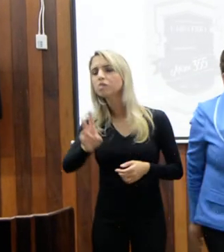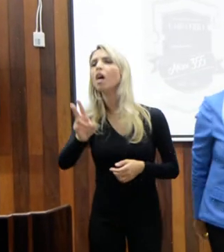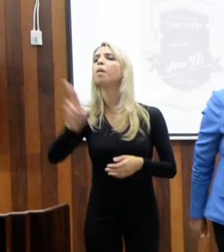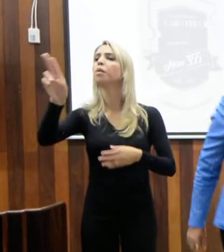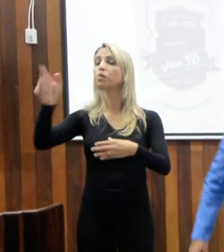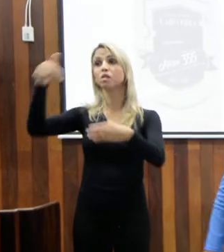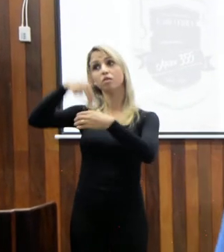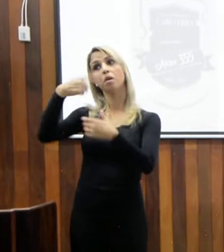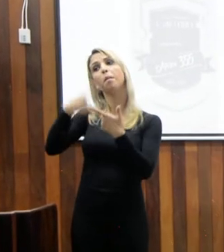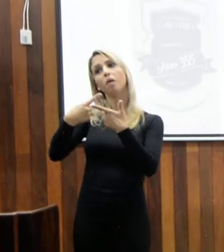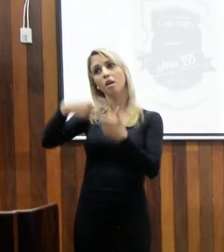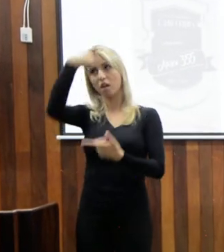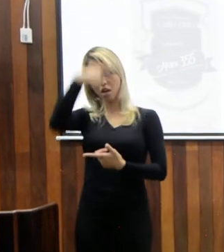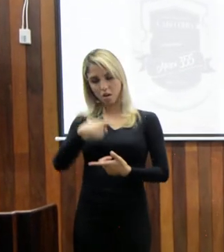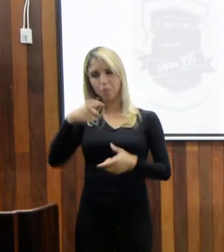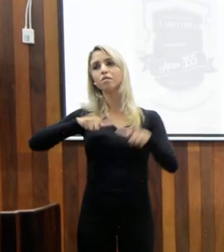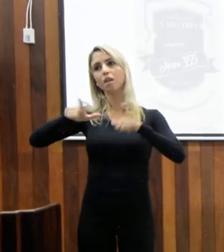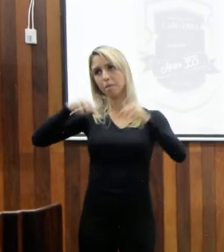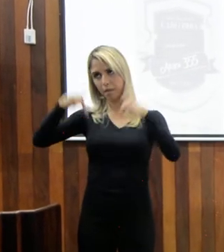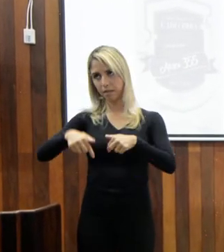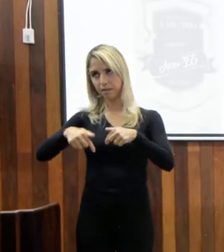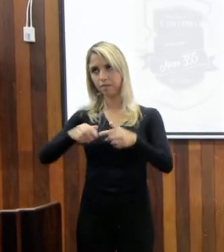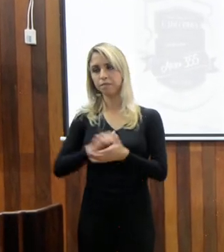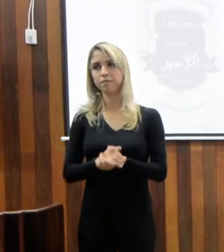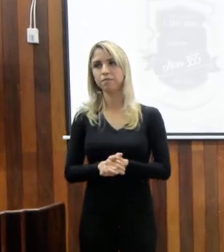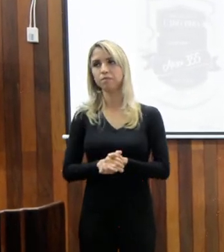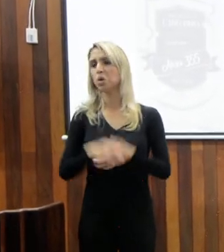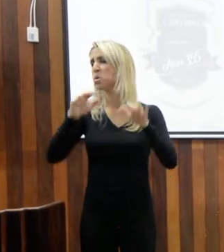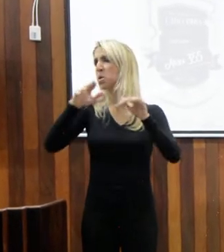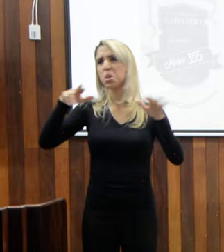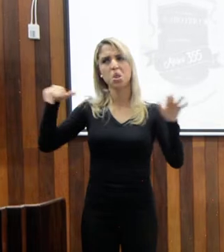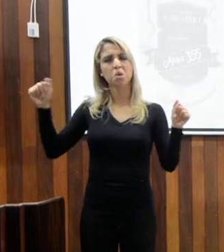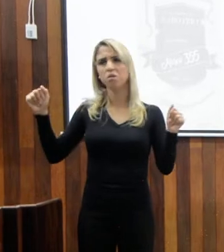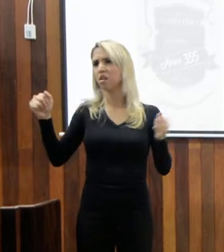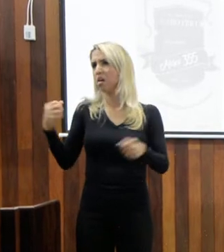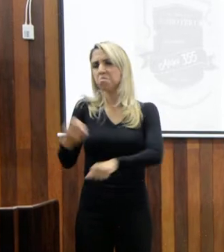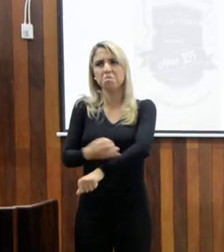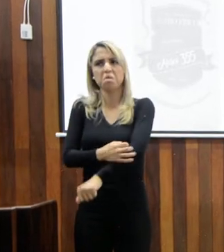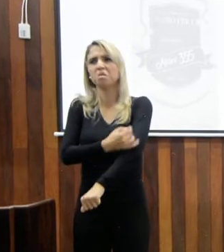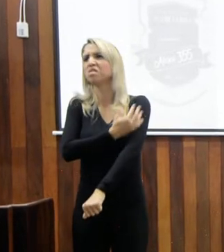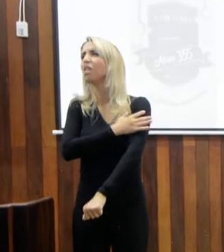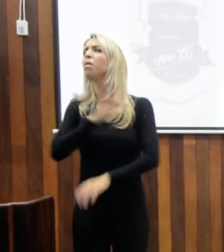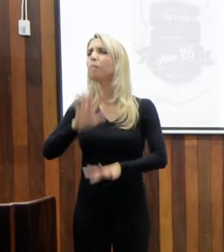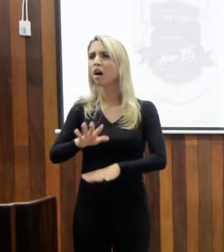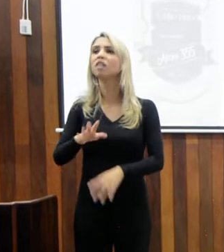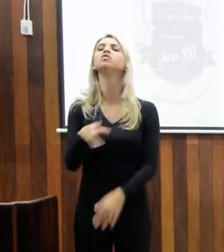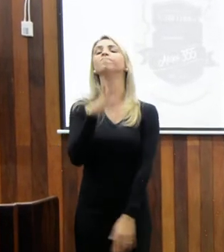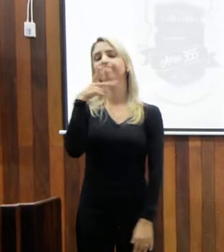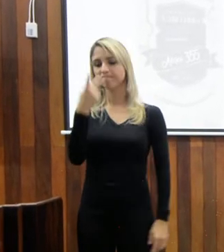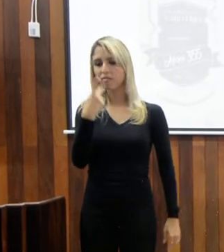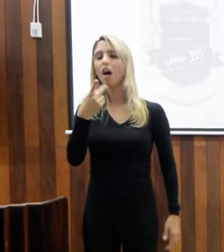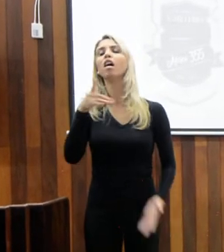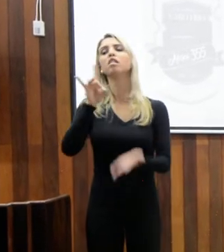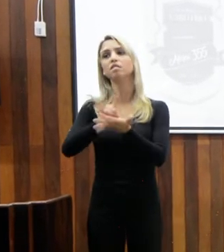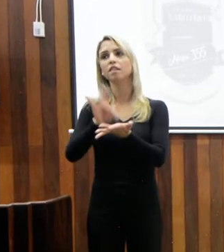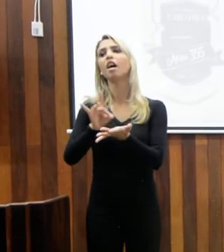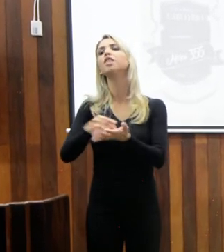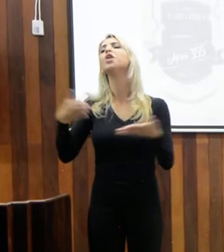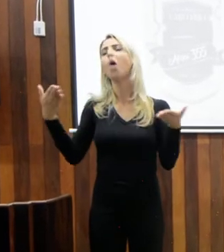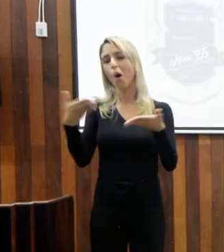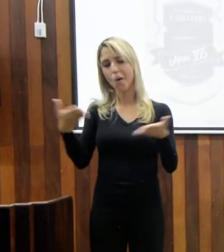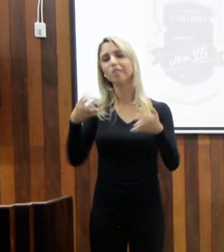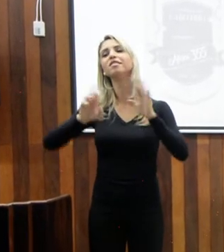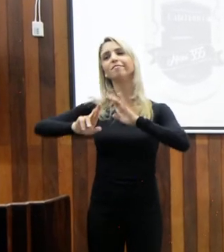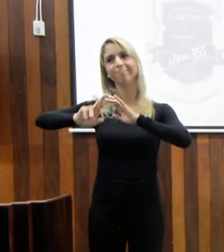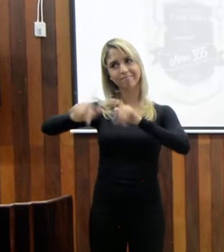aqui é meu trabalho. Eu nunca me emociono e confesso que hoje está sendo